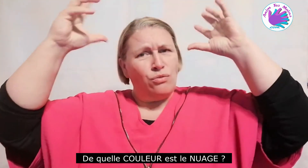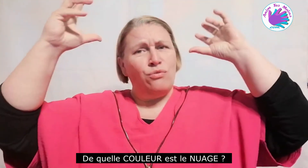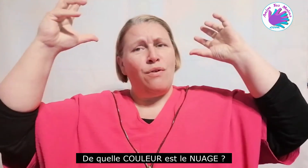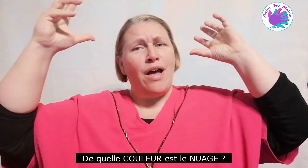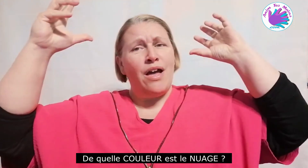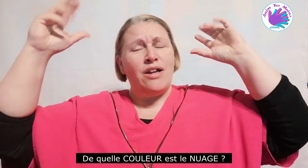loup